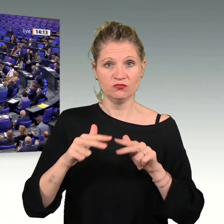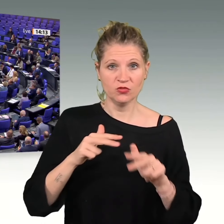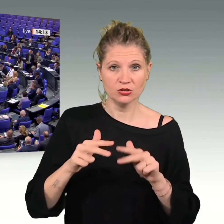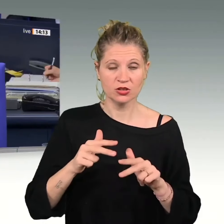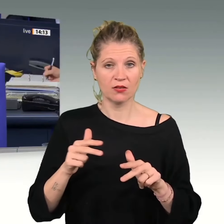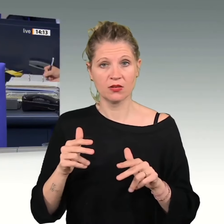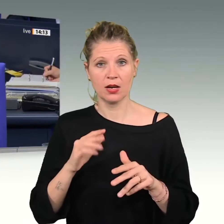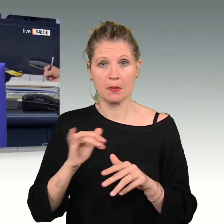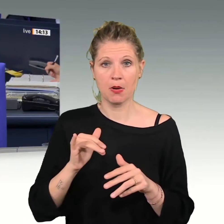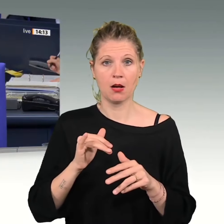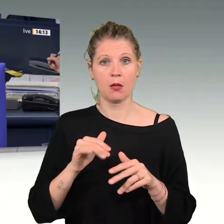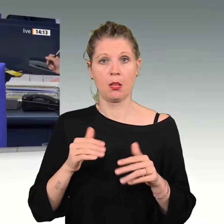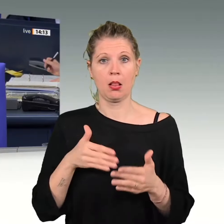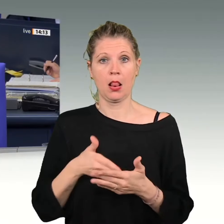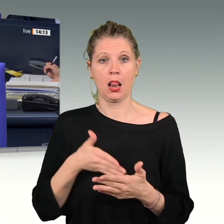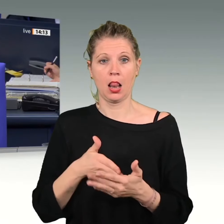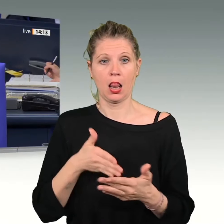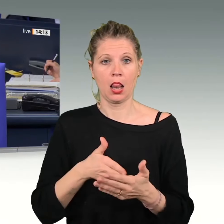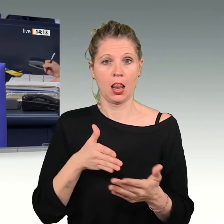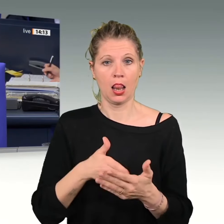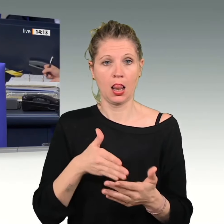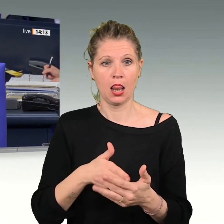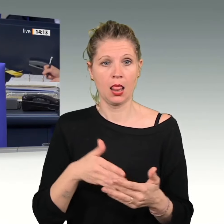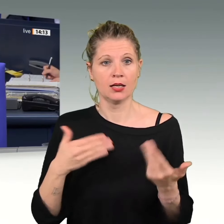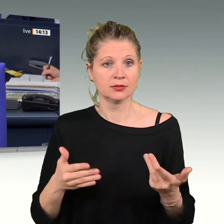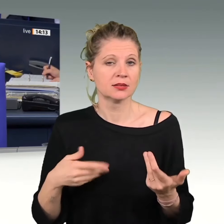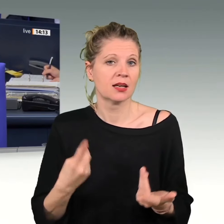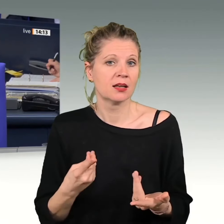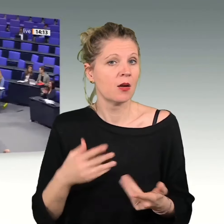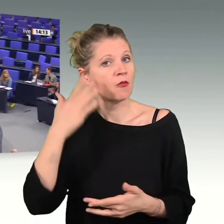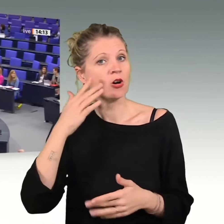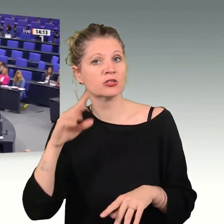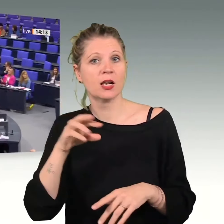Der nächste Redner ist der Kollege Dr. Wolfgang Stringmann-Kuhn für Bündnis 90 Die Kuhn.